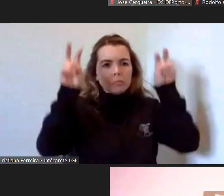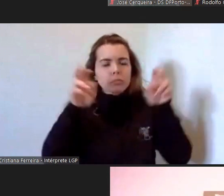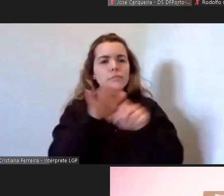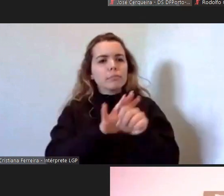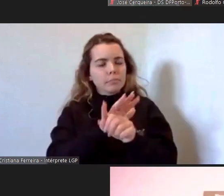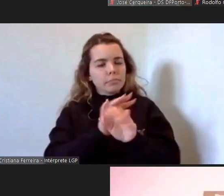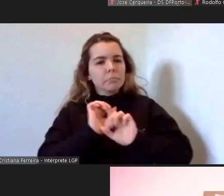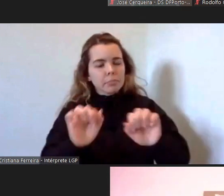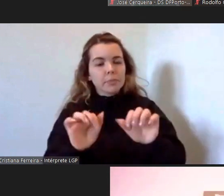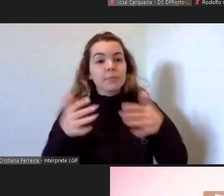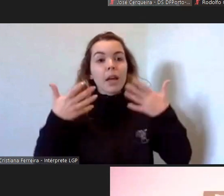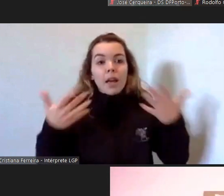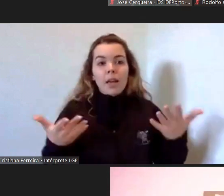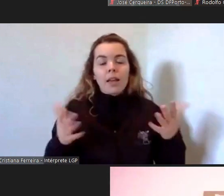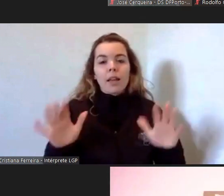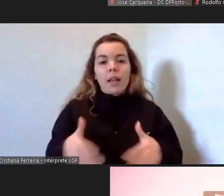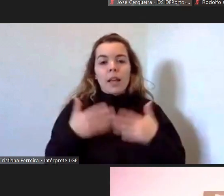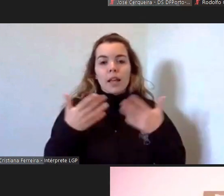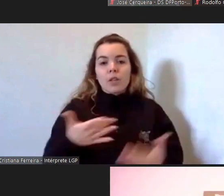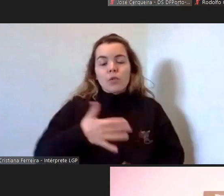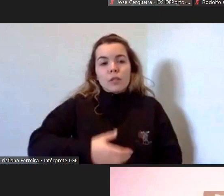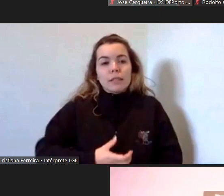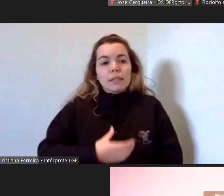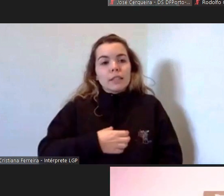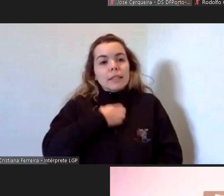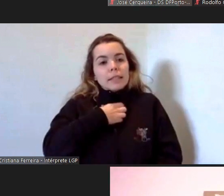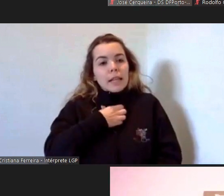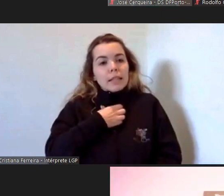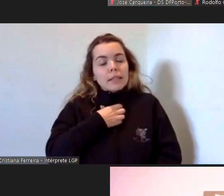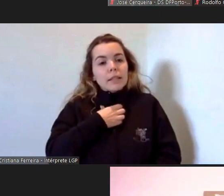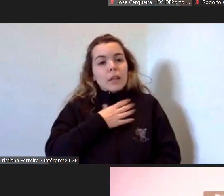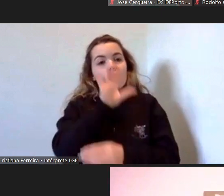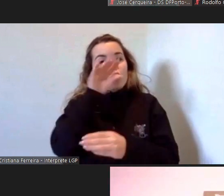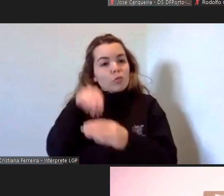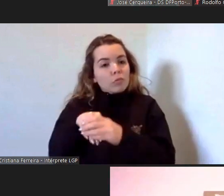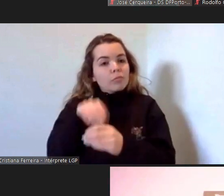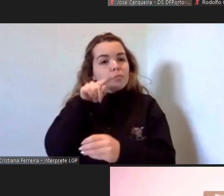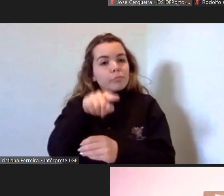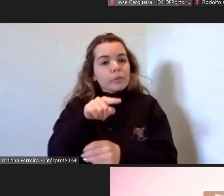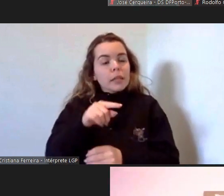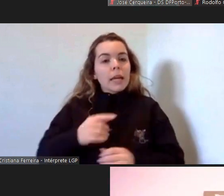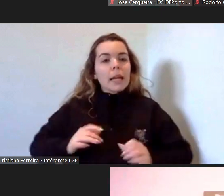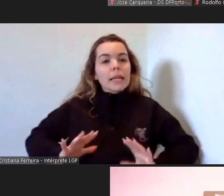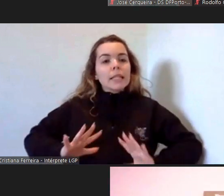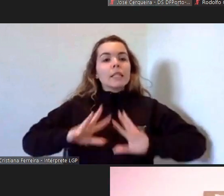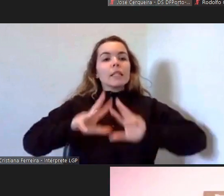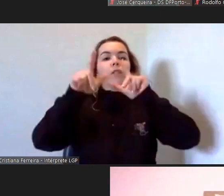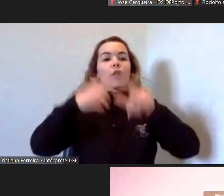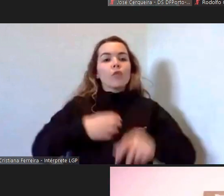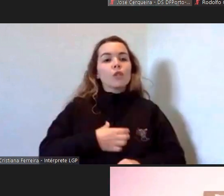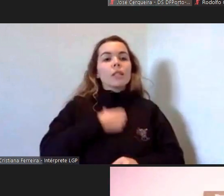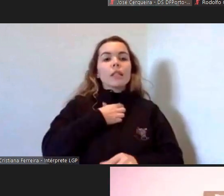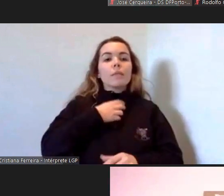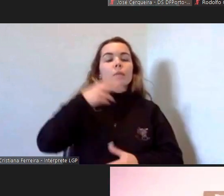pertença também não é desenvolvem o seu sentimento de pertença e